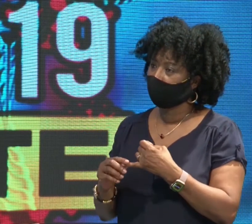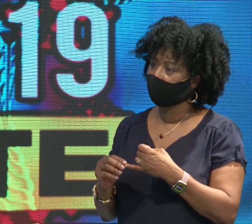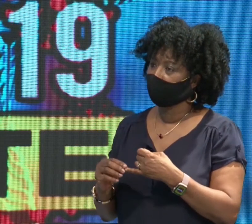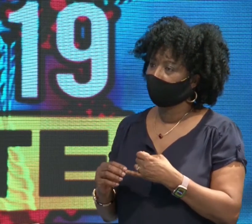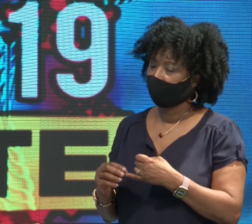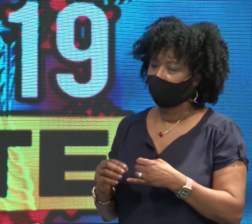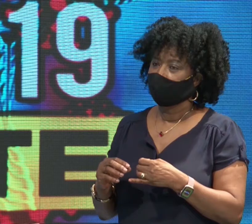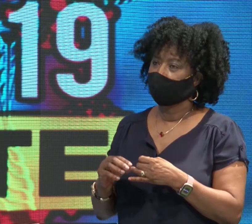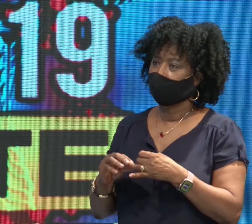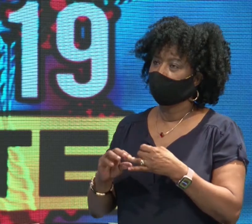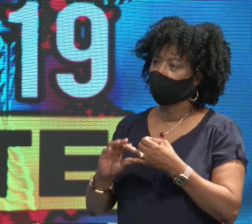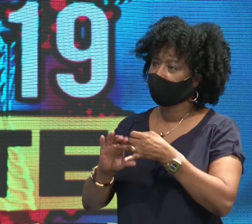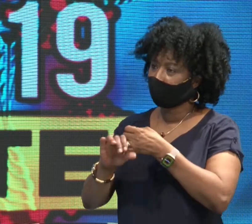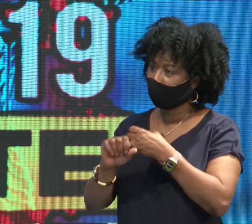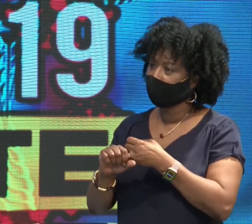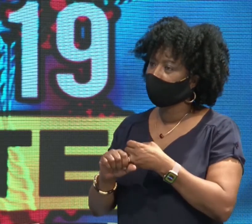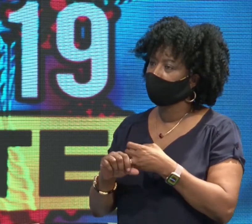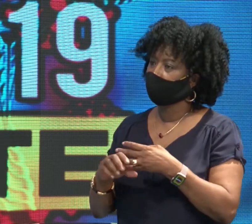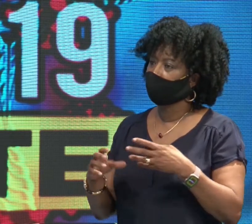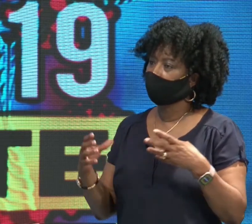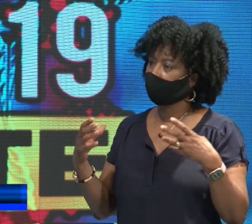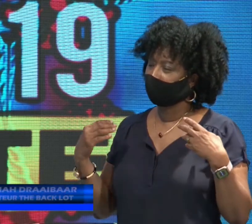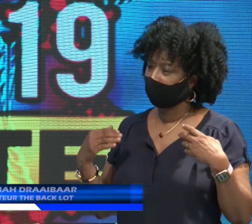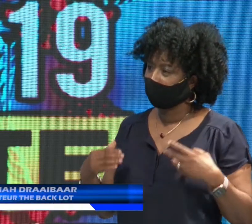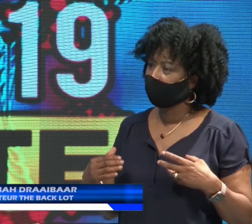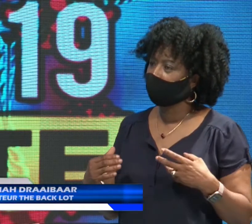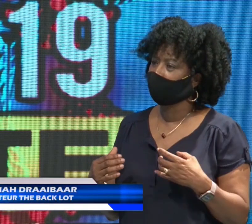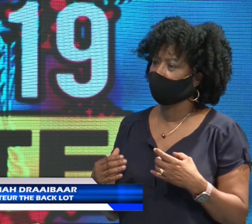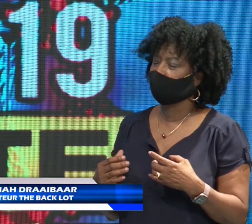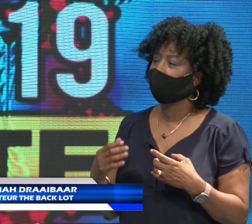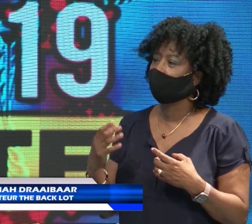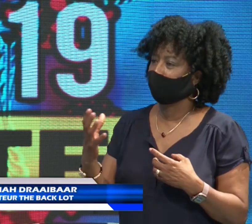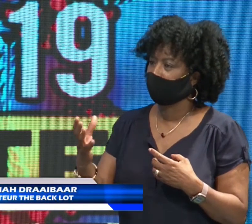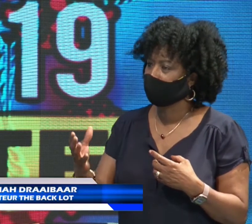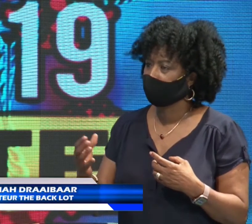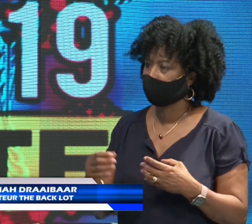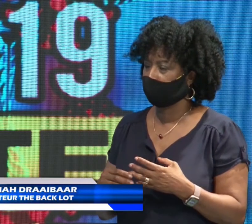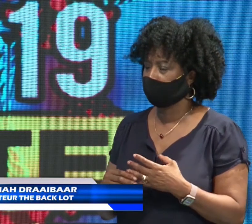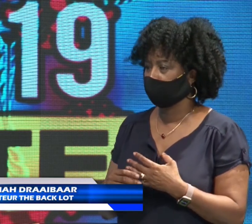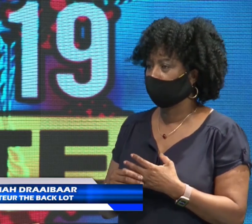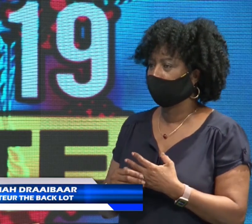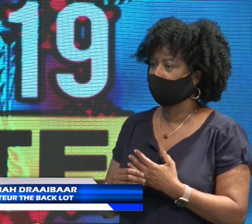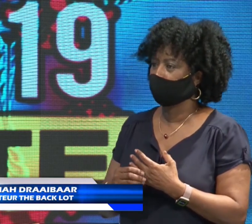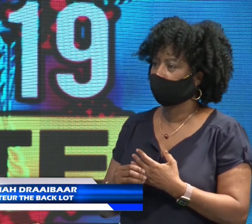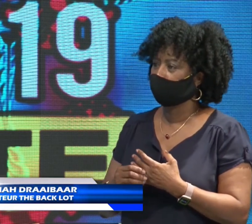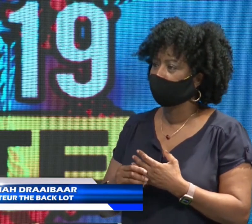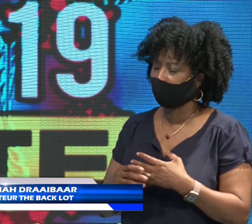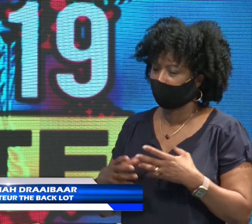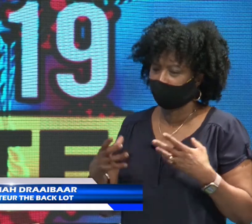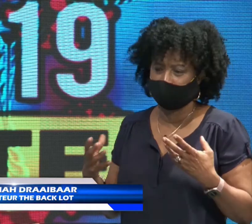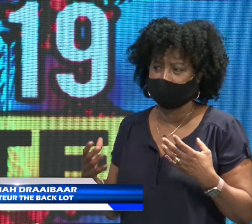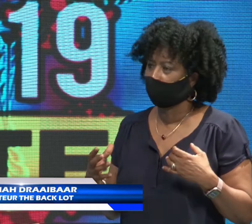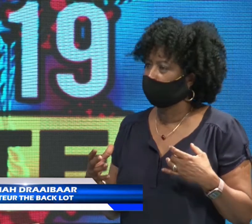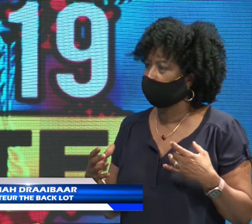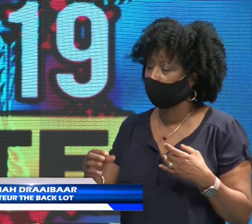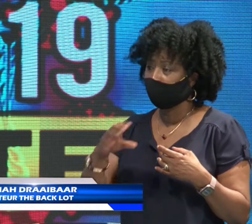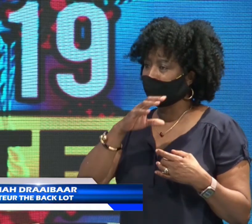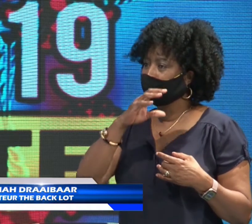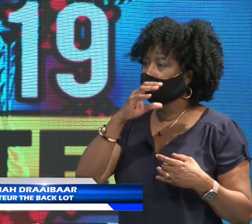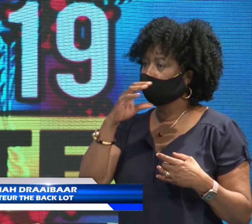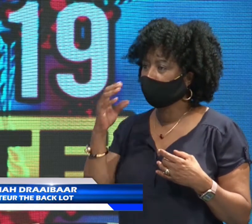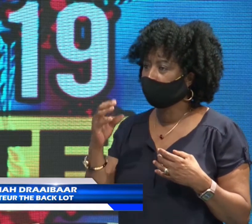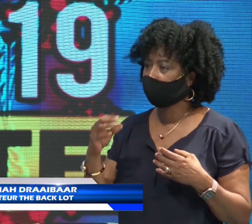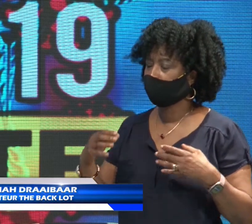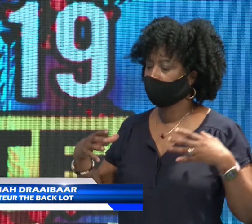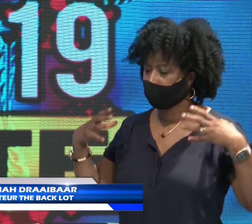diagnostiek. We hebben beschermende kleding gekocht, PPA's, zoals het populair wordt genoemd. Maar dat betekent gewoon